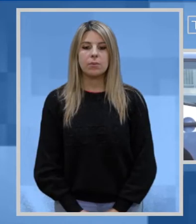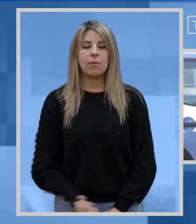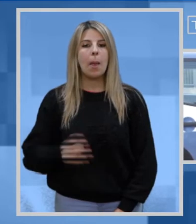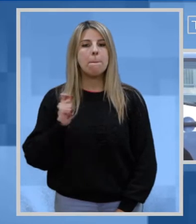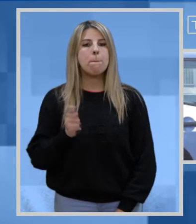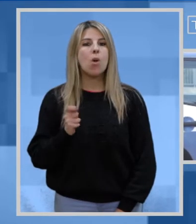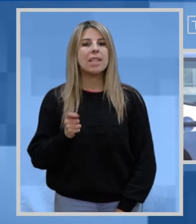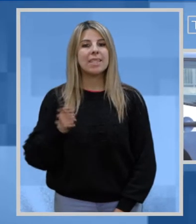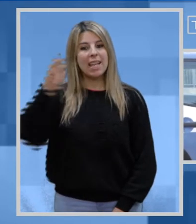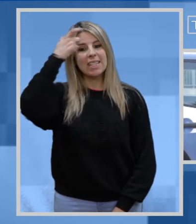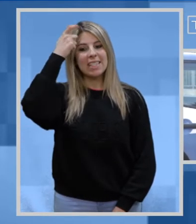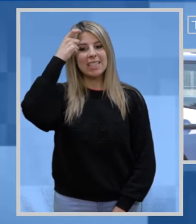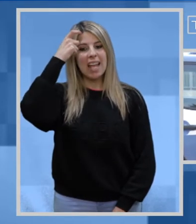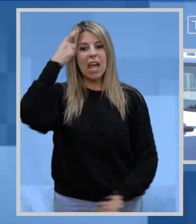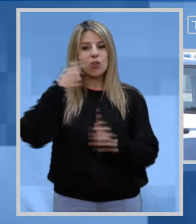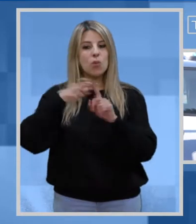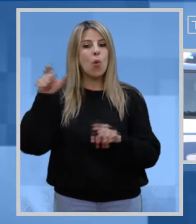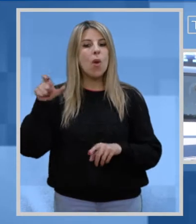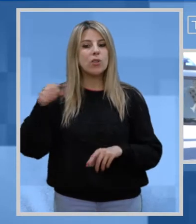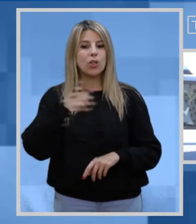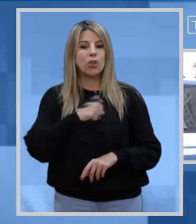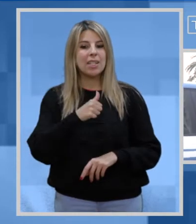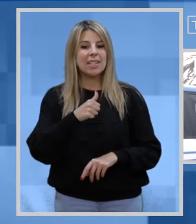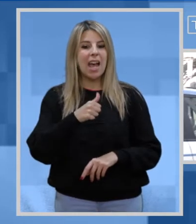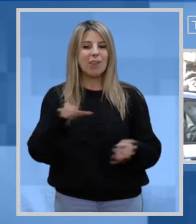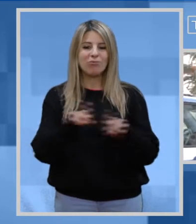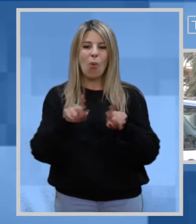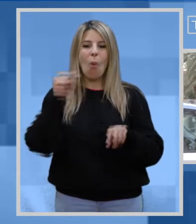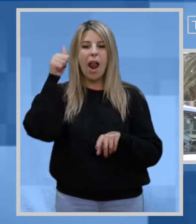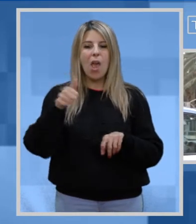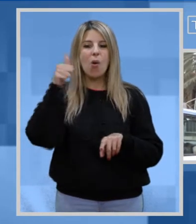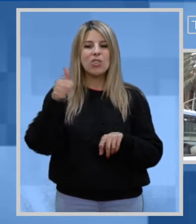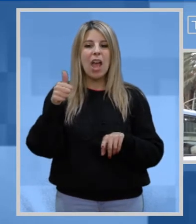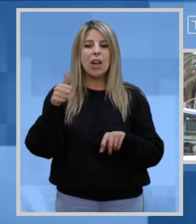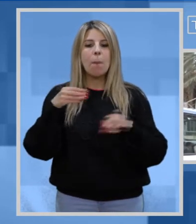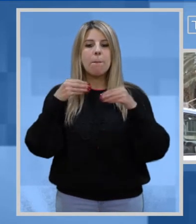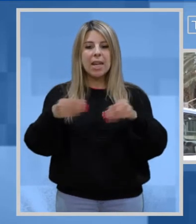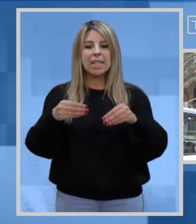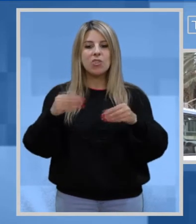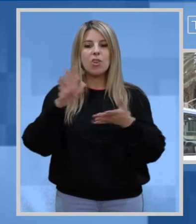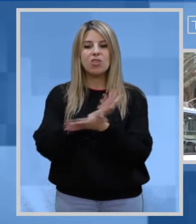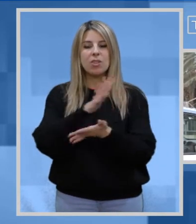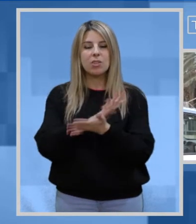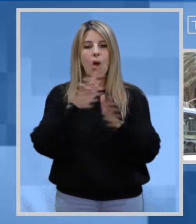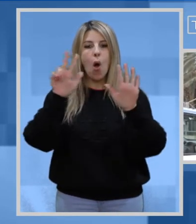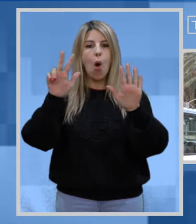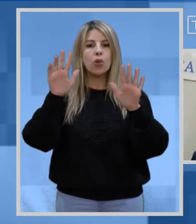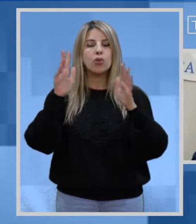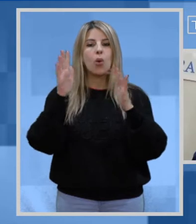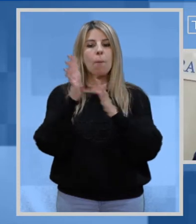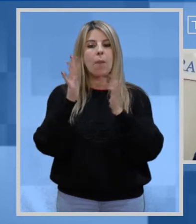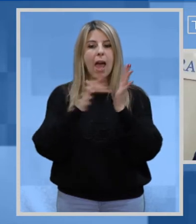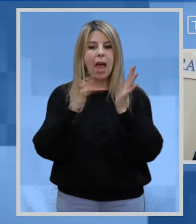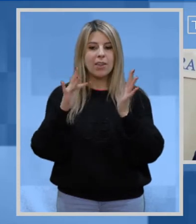La Polizia di Stato e la Questura di Oristano come ogni anno partecipano alle celebrazioni dell'8 marzo